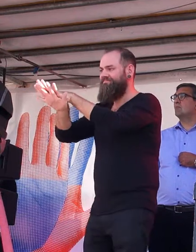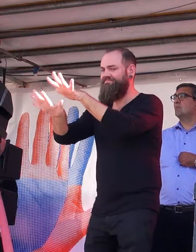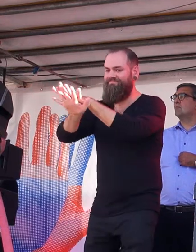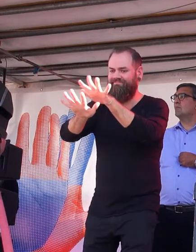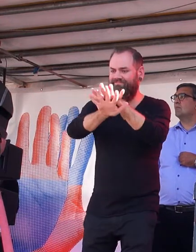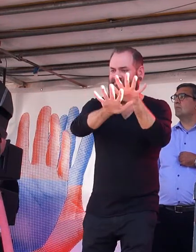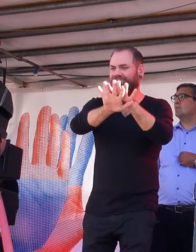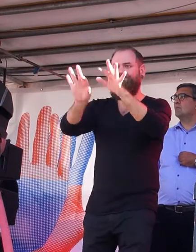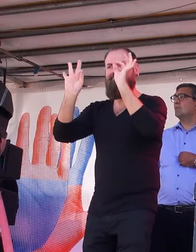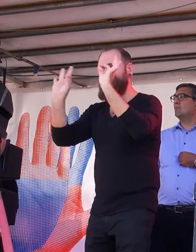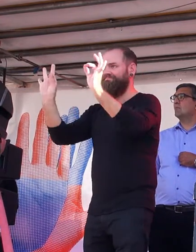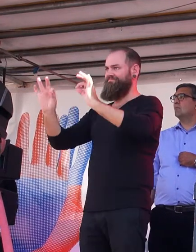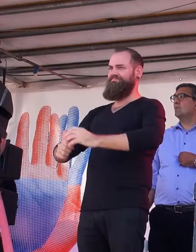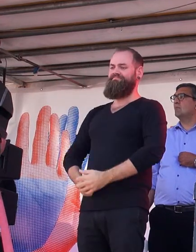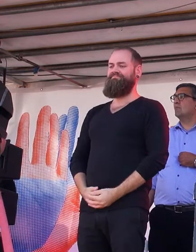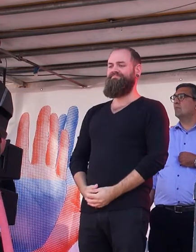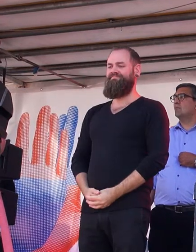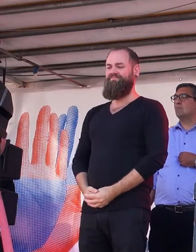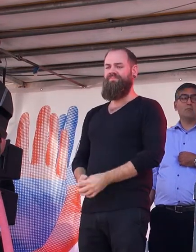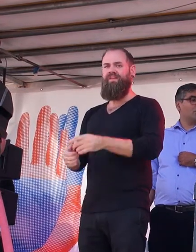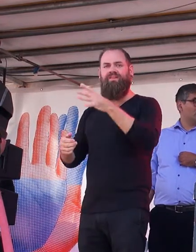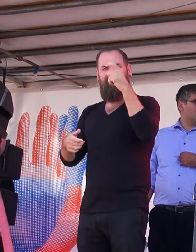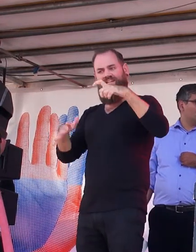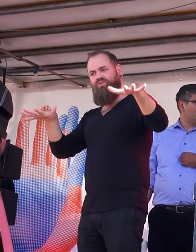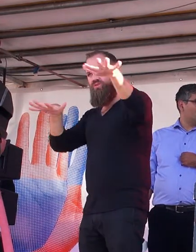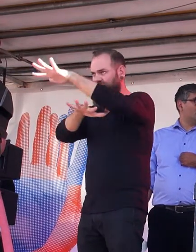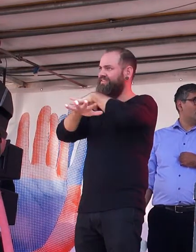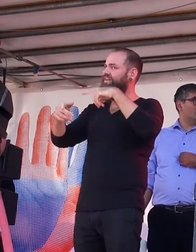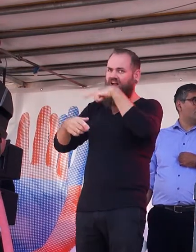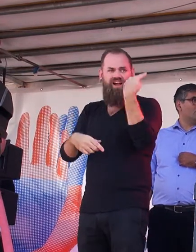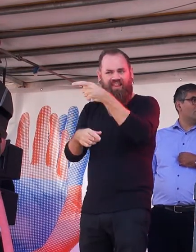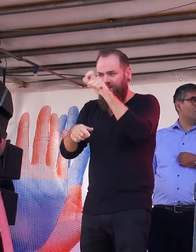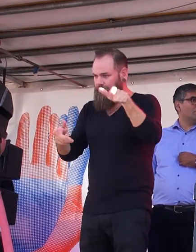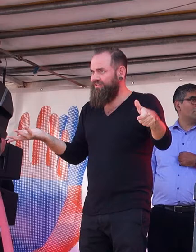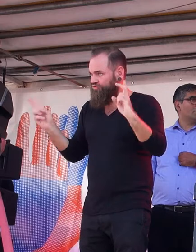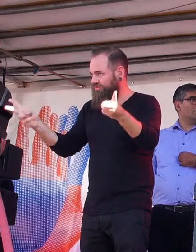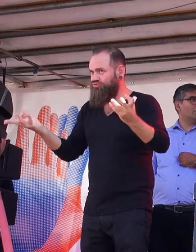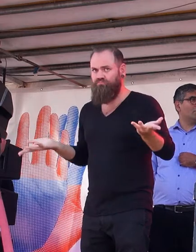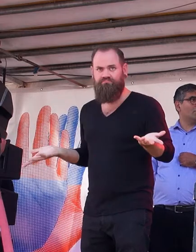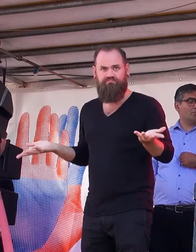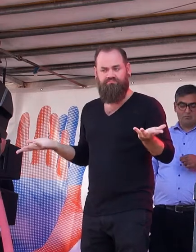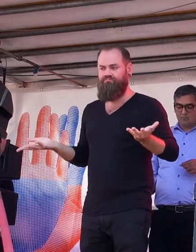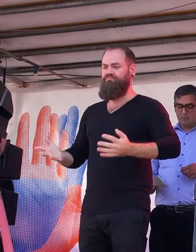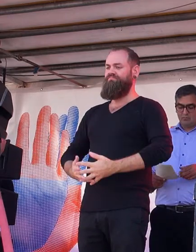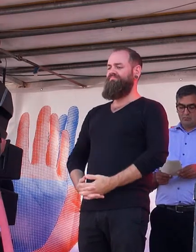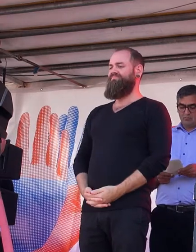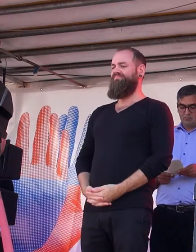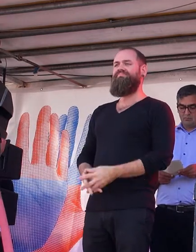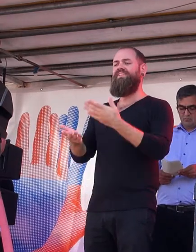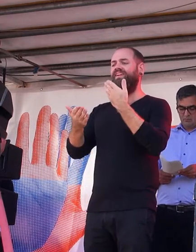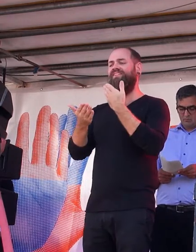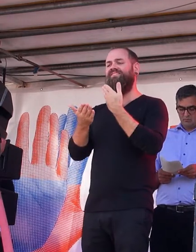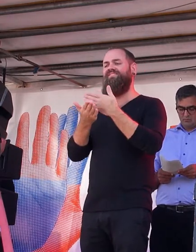Liebe Kolleginnen und Kollegen, der Widerspruch besteht immer noch zwischen